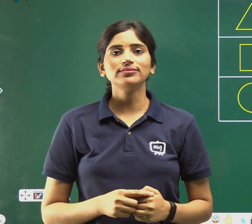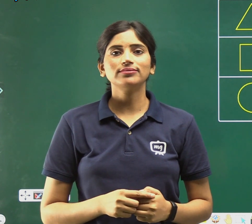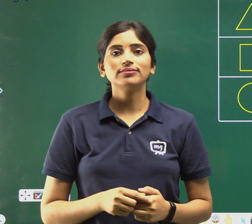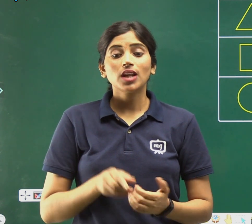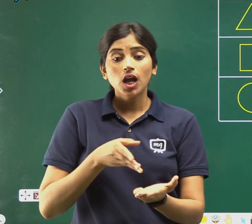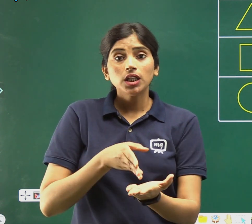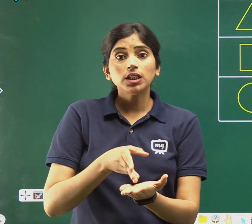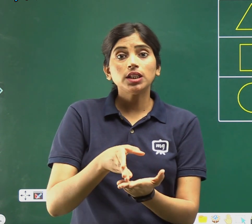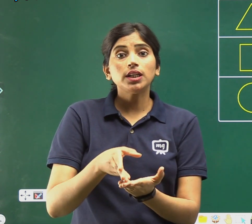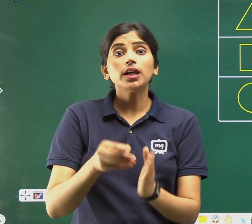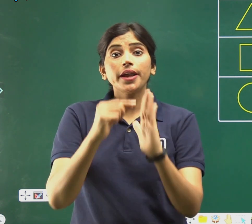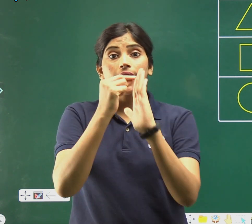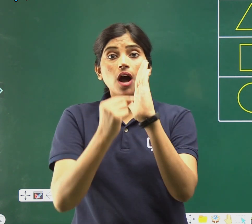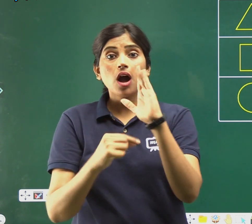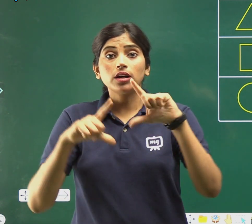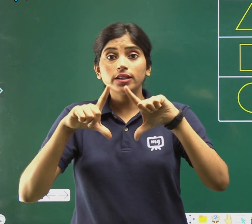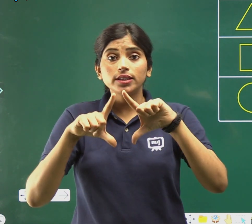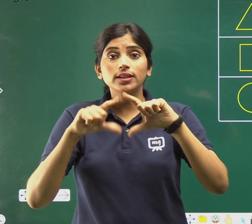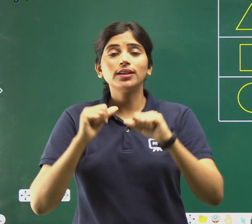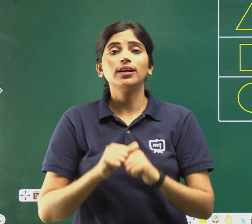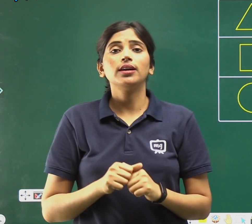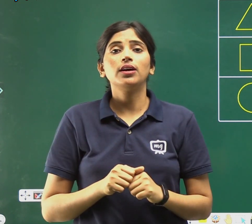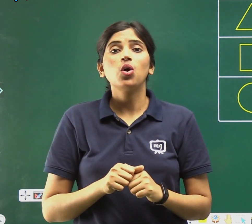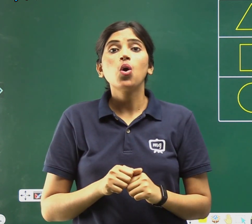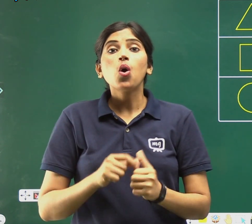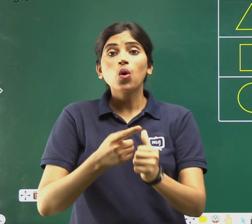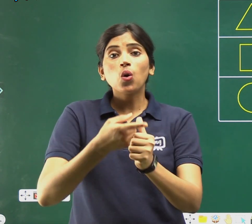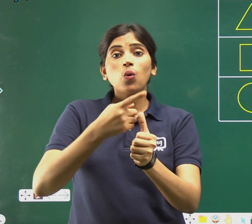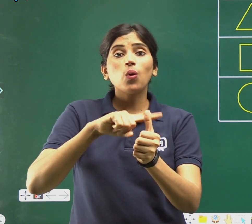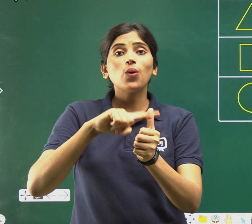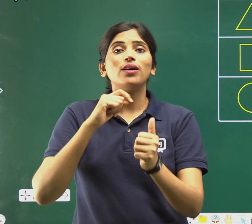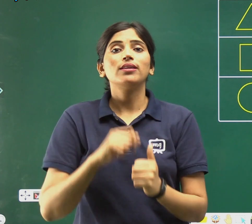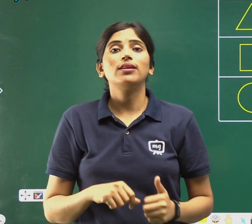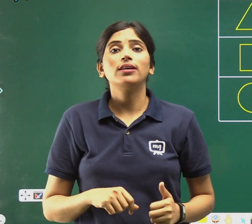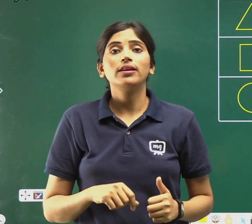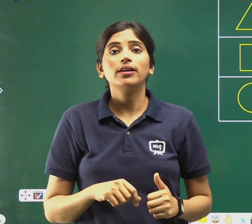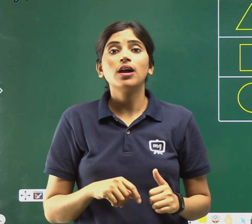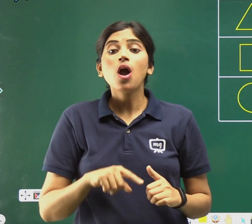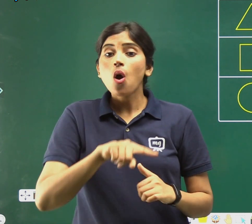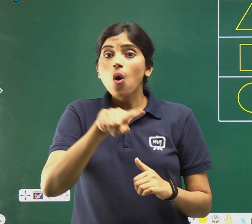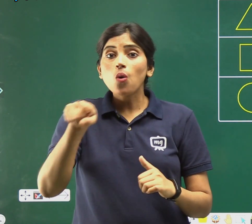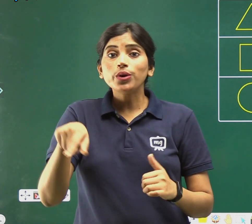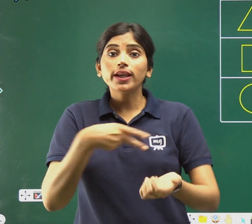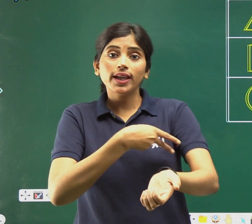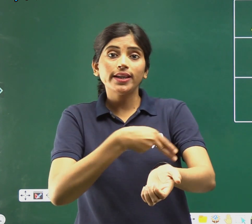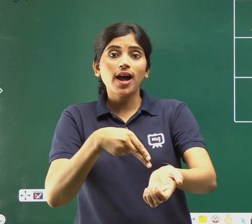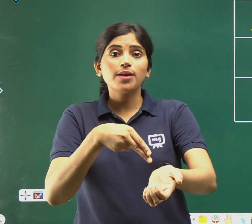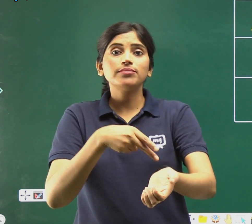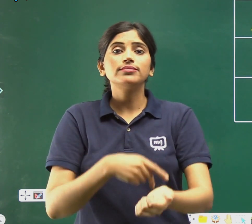दी गई आकरती को उनके नाम